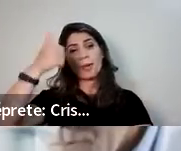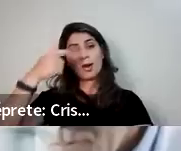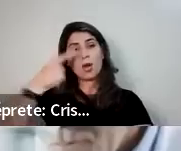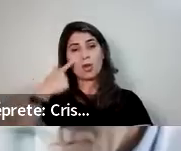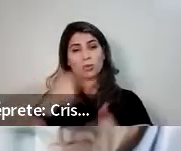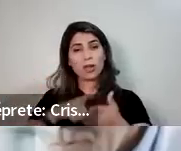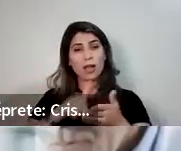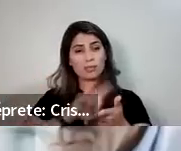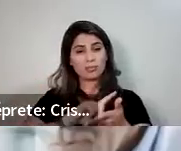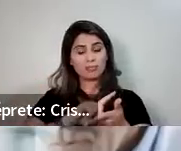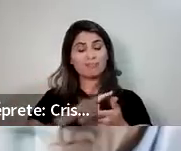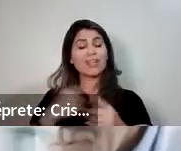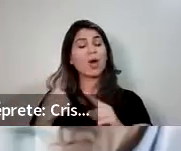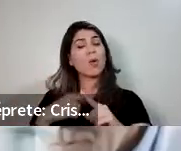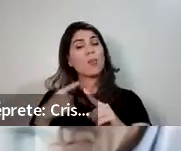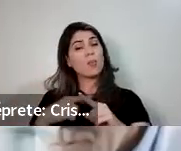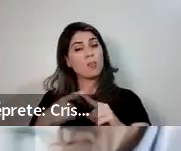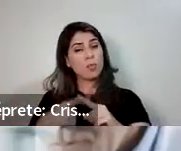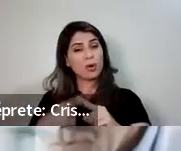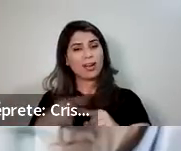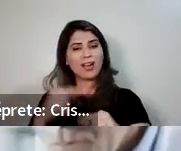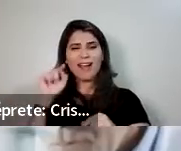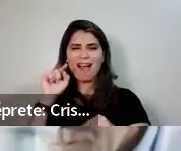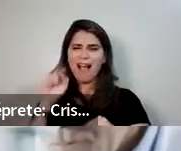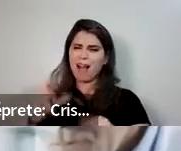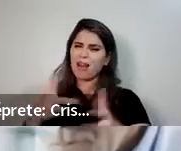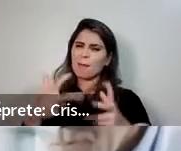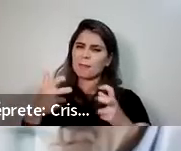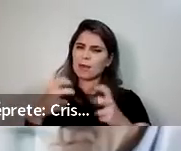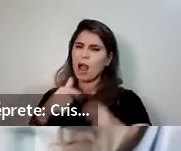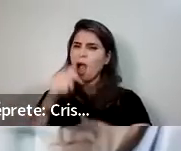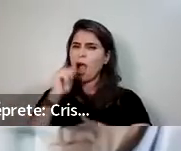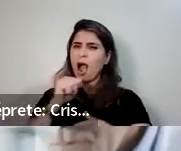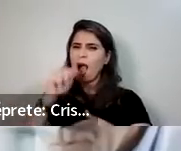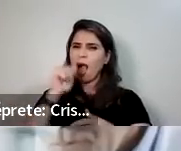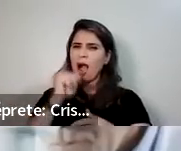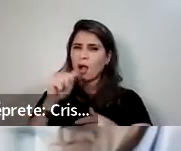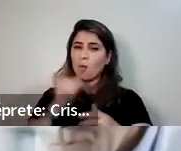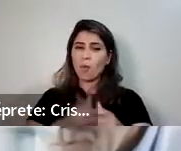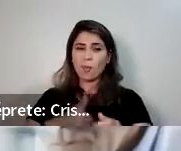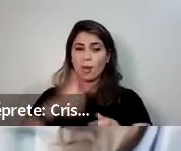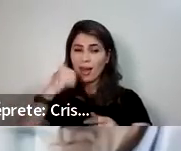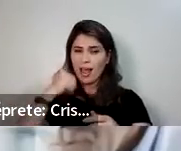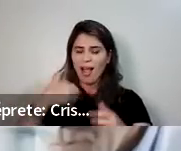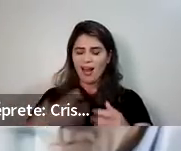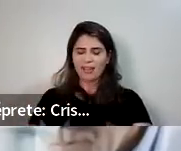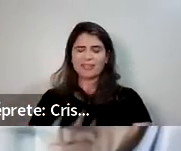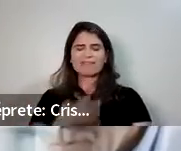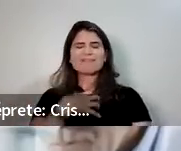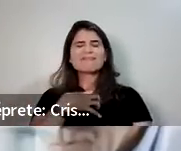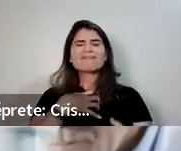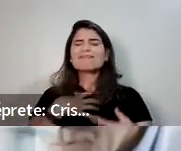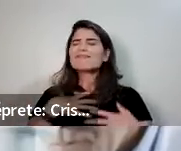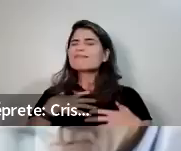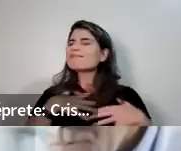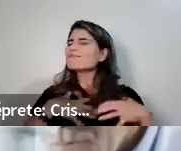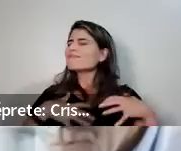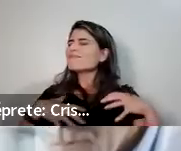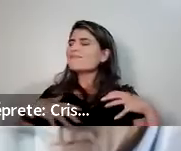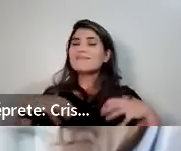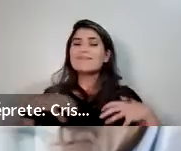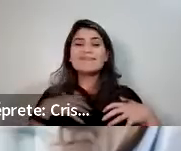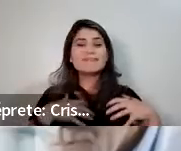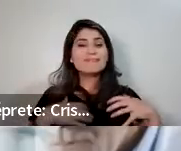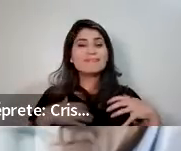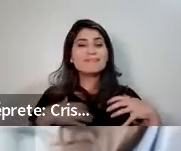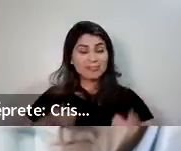neurotransmissor responsável pela sensação de bem-estar. Por este motivo, o hidróxido de magnésio também ajuda a aliviar